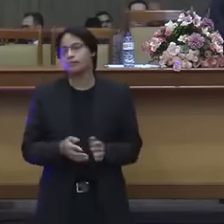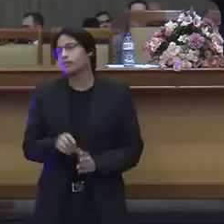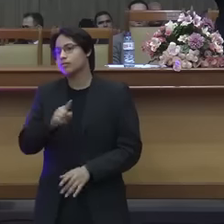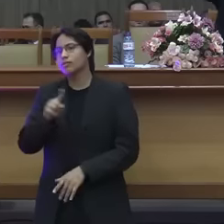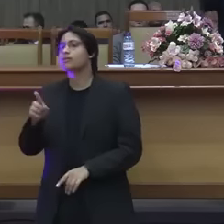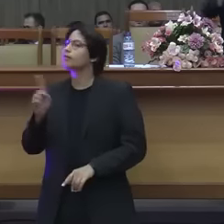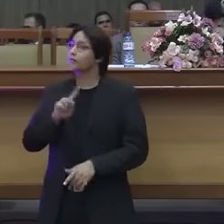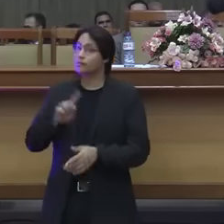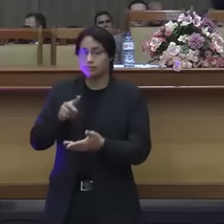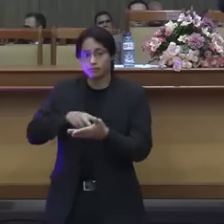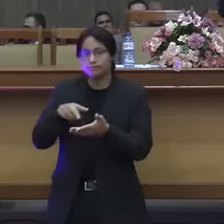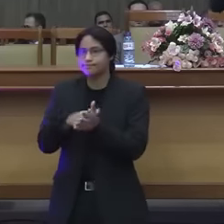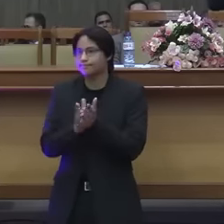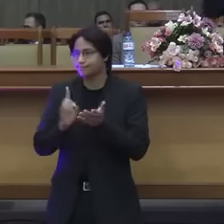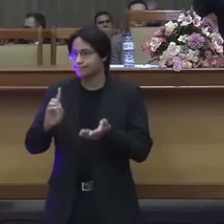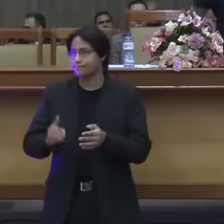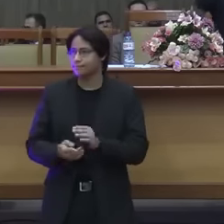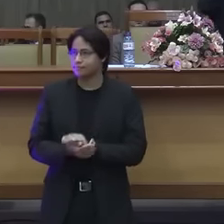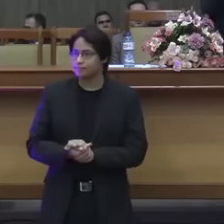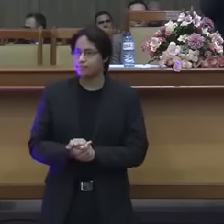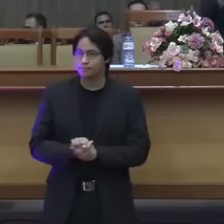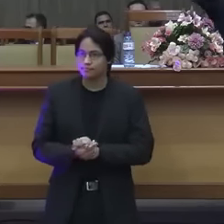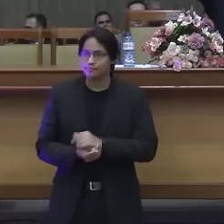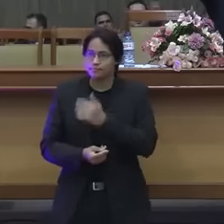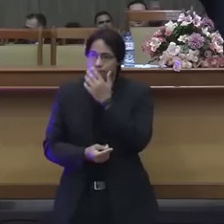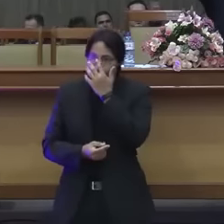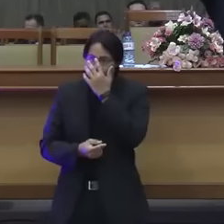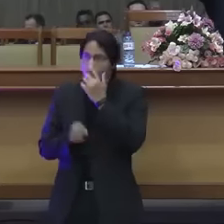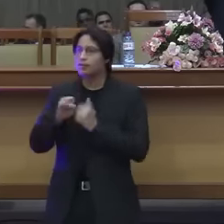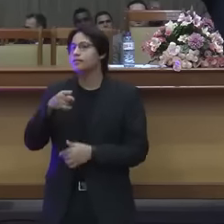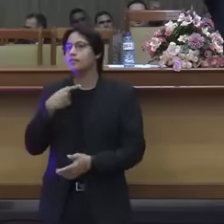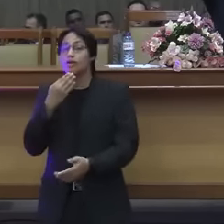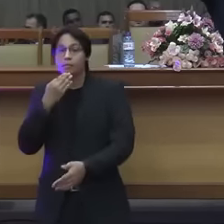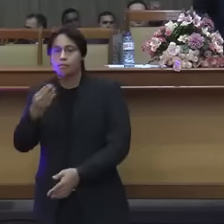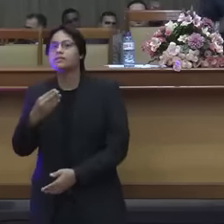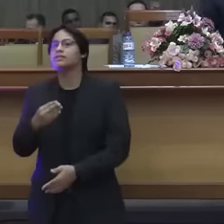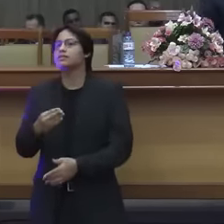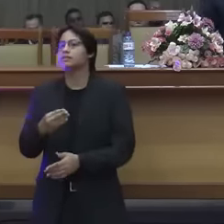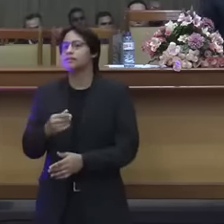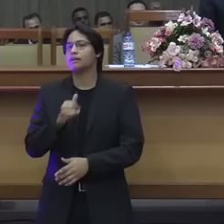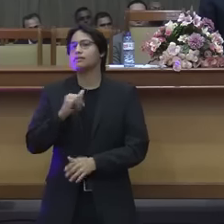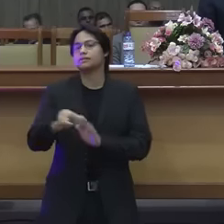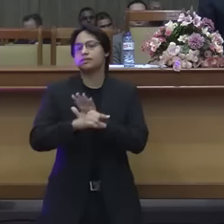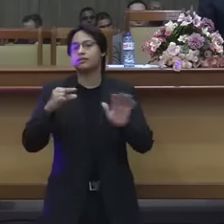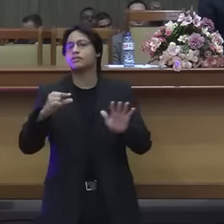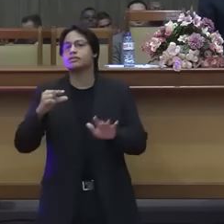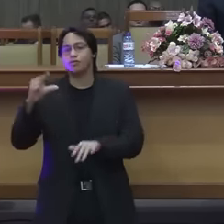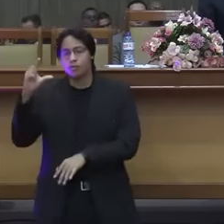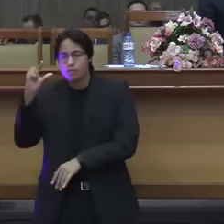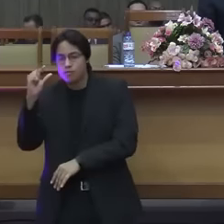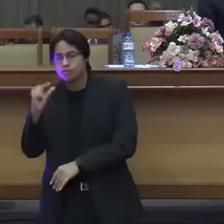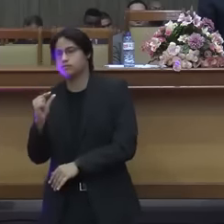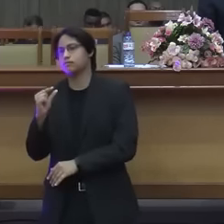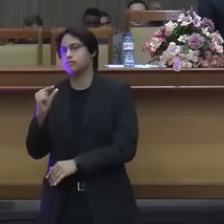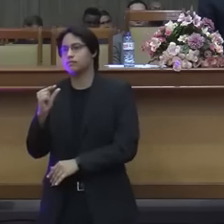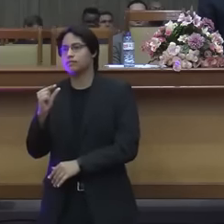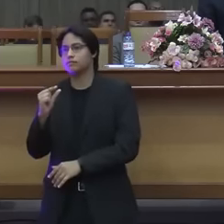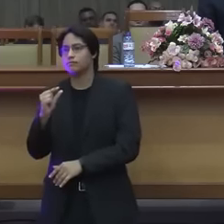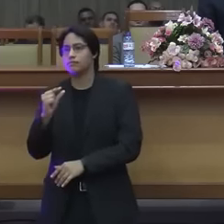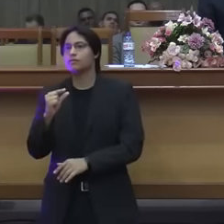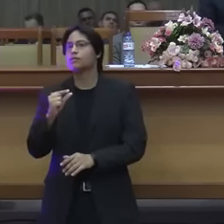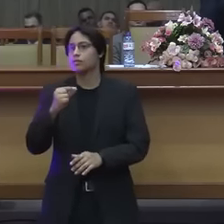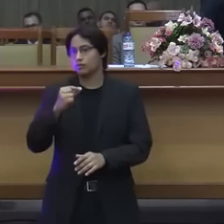tem irmã aqui que se eu pedir pra ela citar o versículo mais pequeno do novo testamento olha lá